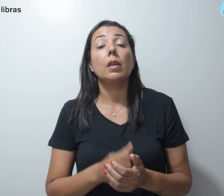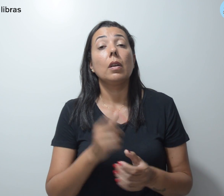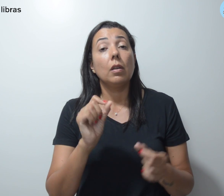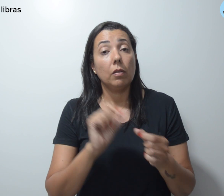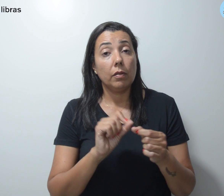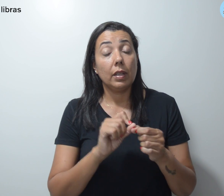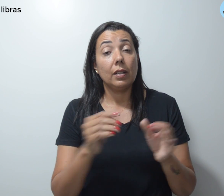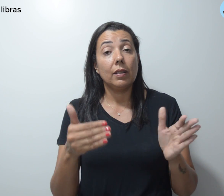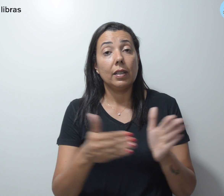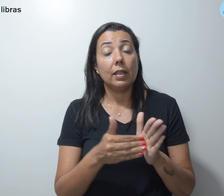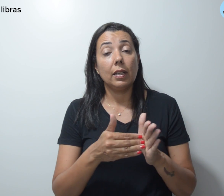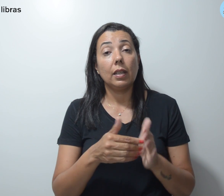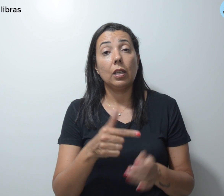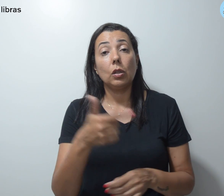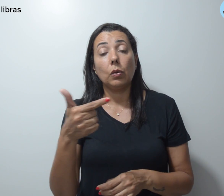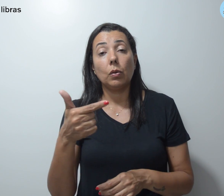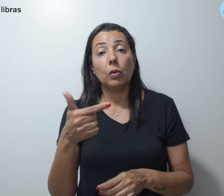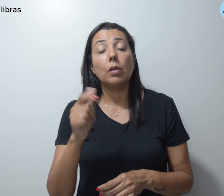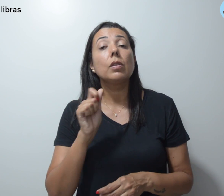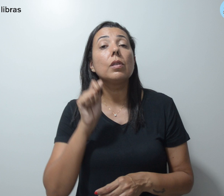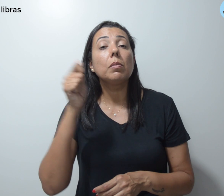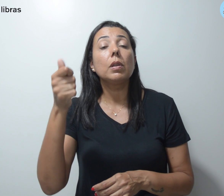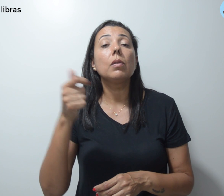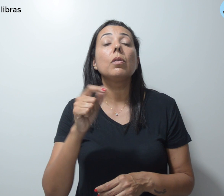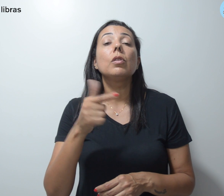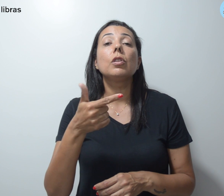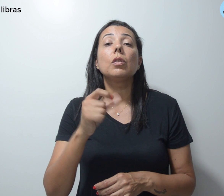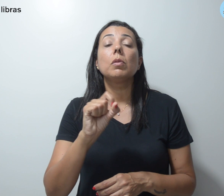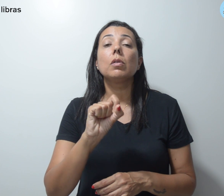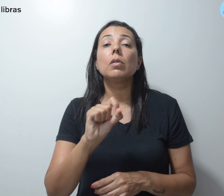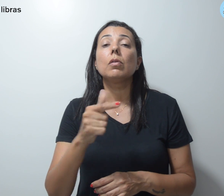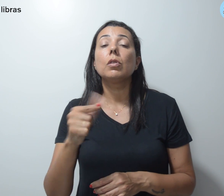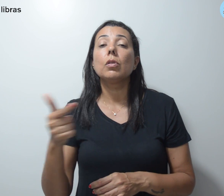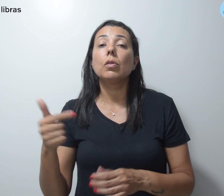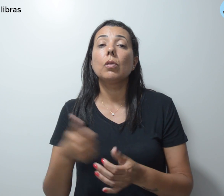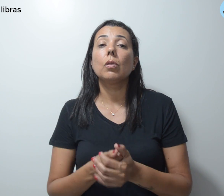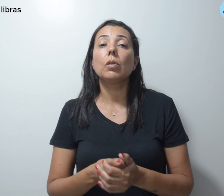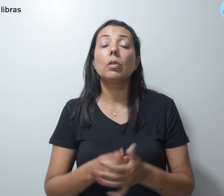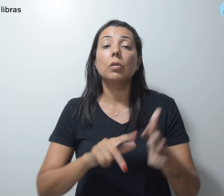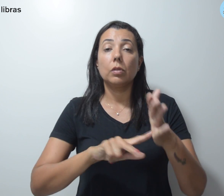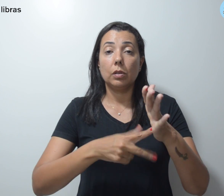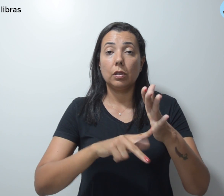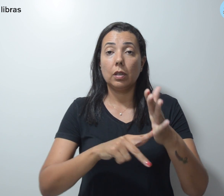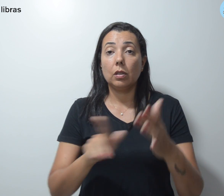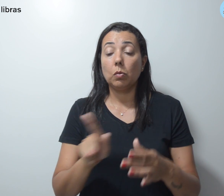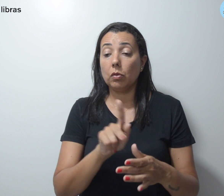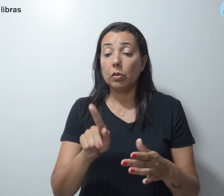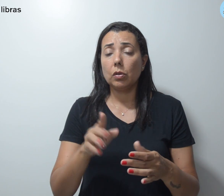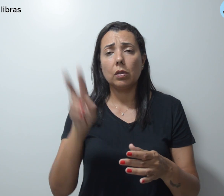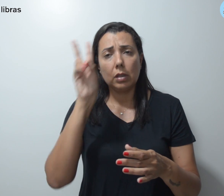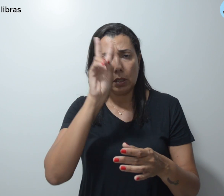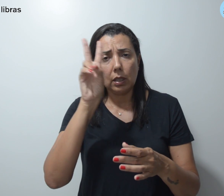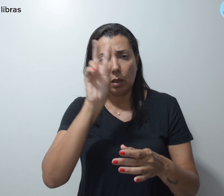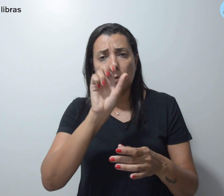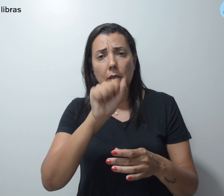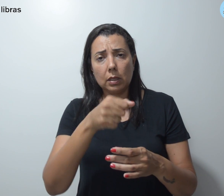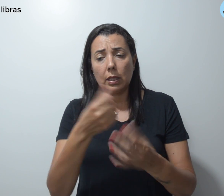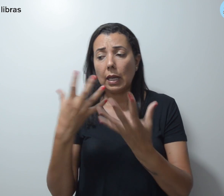até 2 de abril de 2022. O SimproDF lembra que a adesão ao